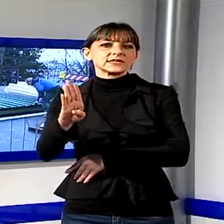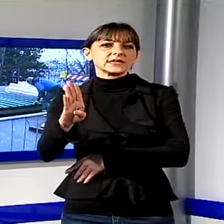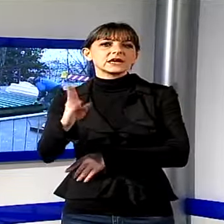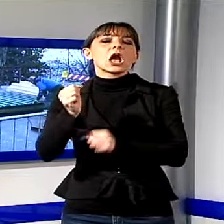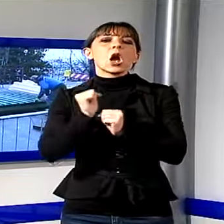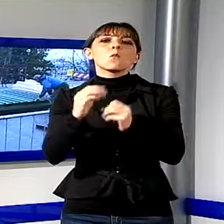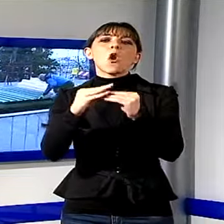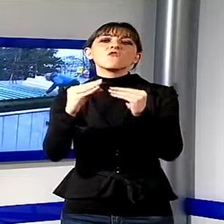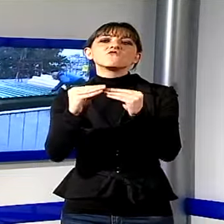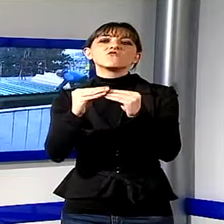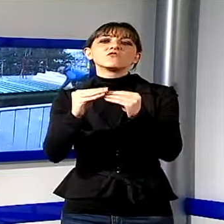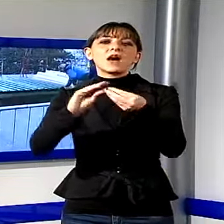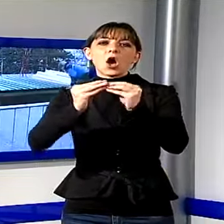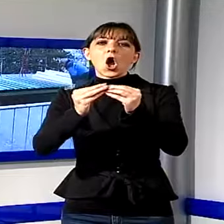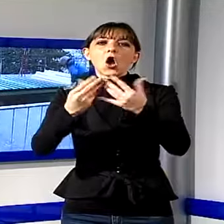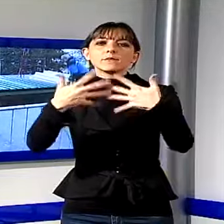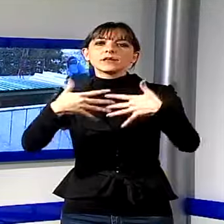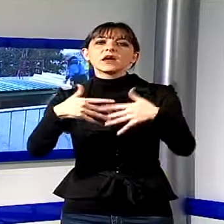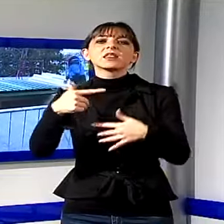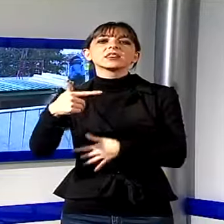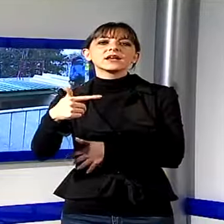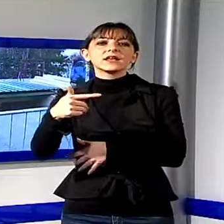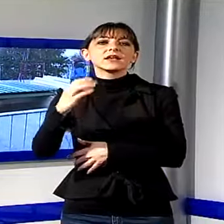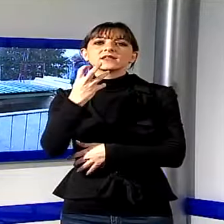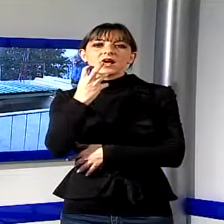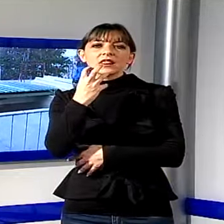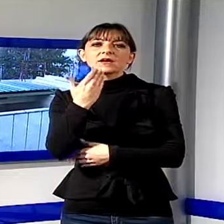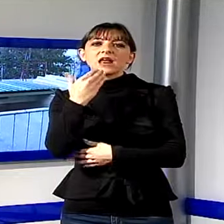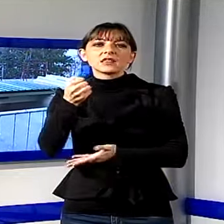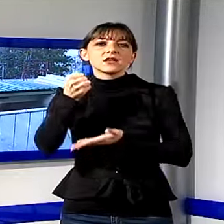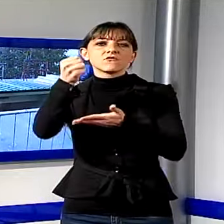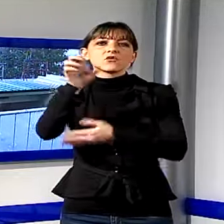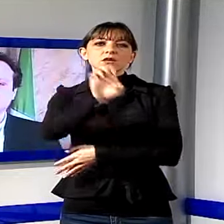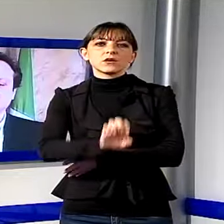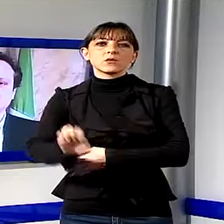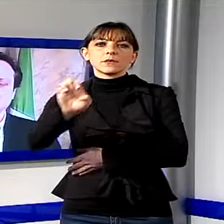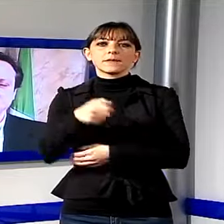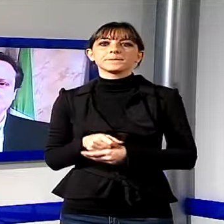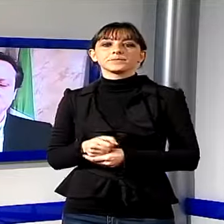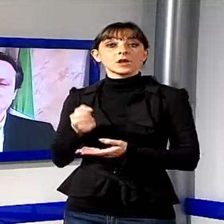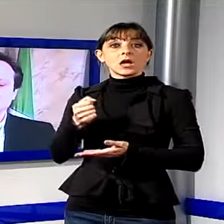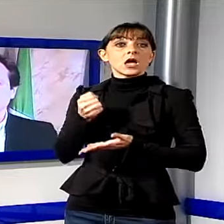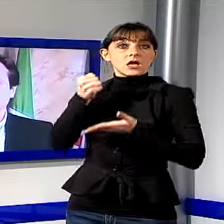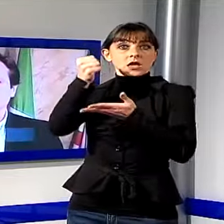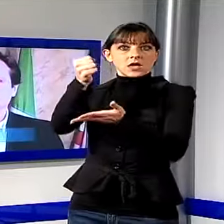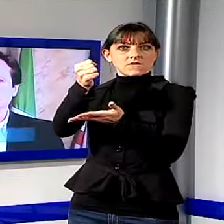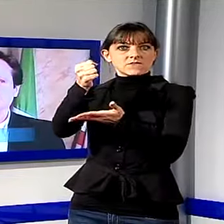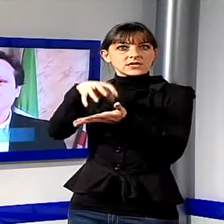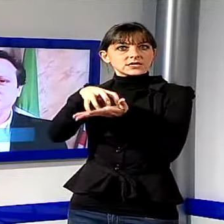particolare grazie a fondi europei. È un investimento importante, stiamo parlando di un investimento di circa 800 mila euro.